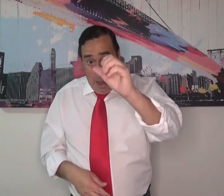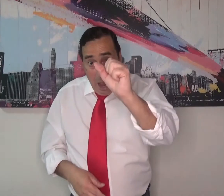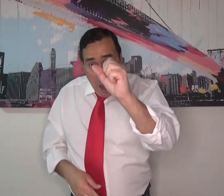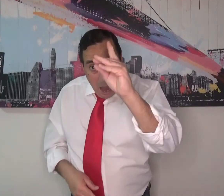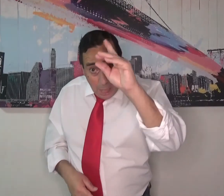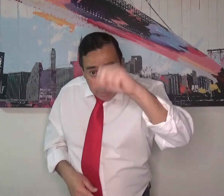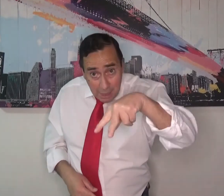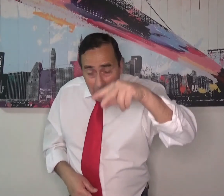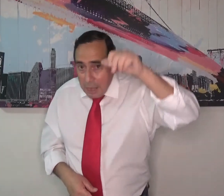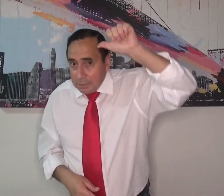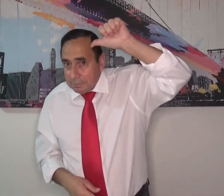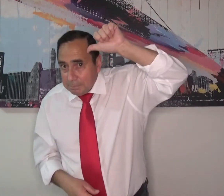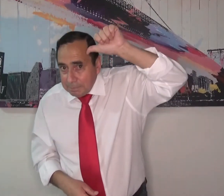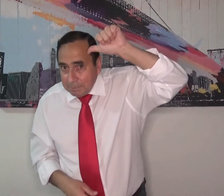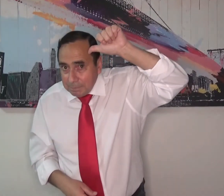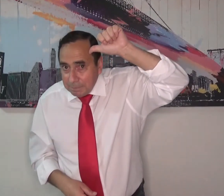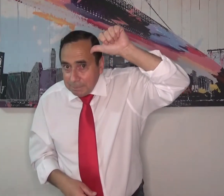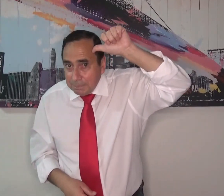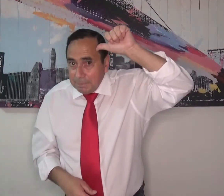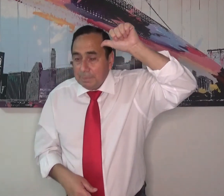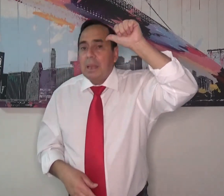Adán. Esta es la seña de Adán. Adán.